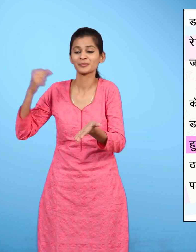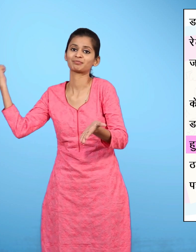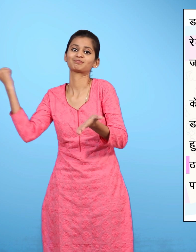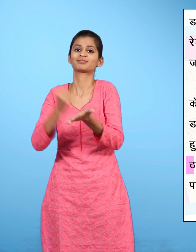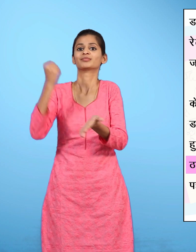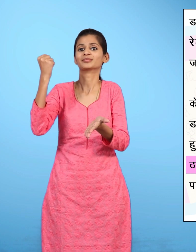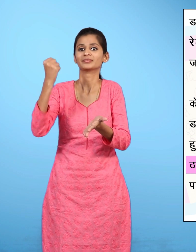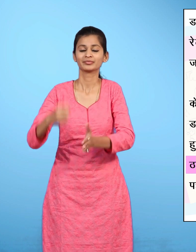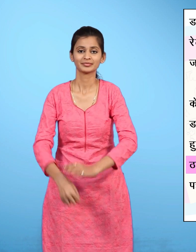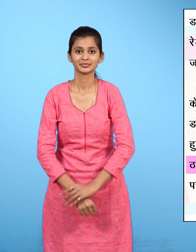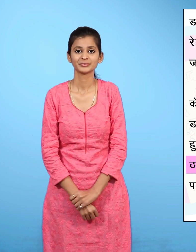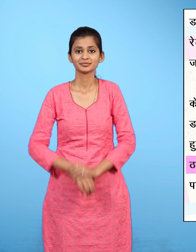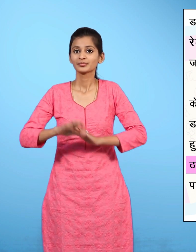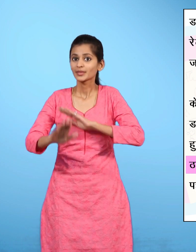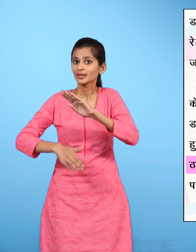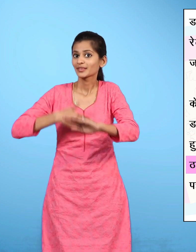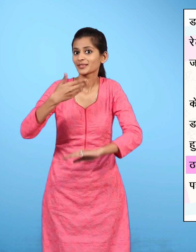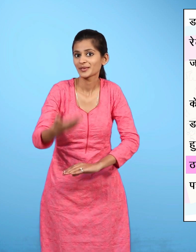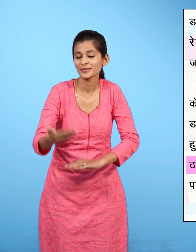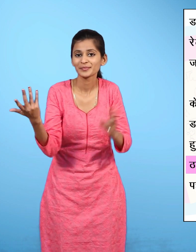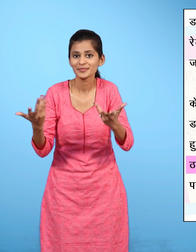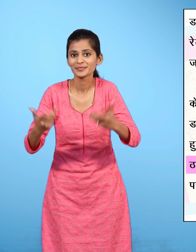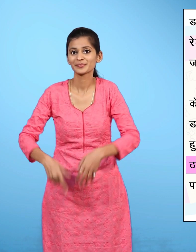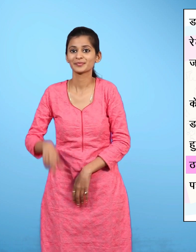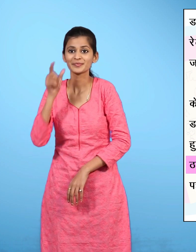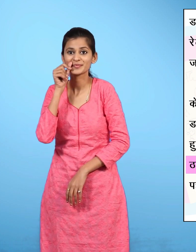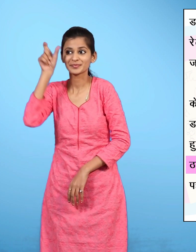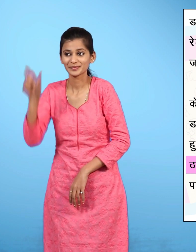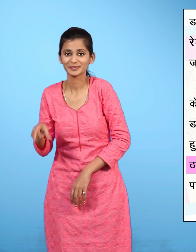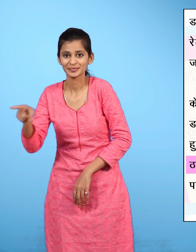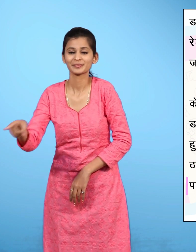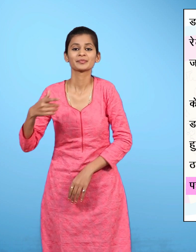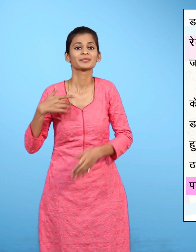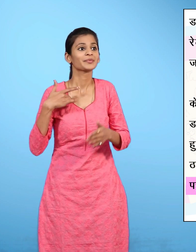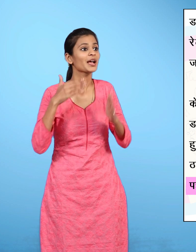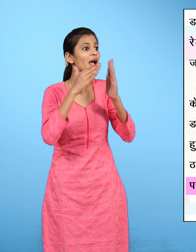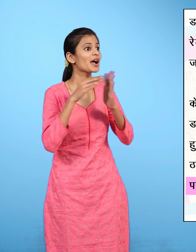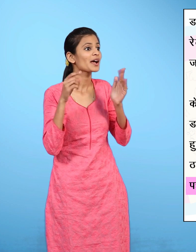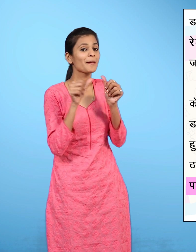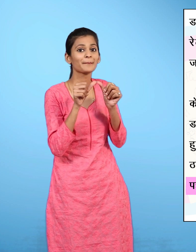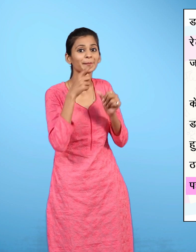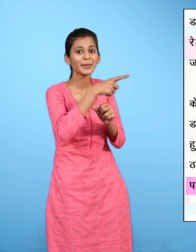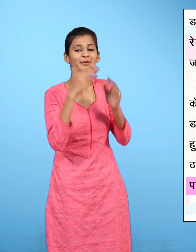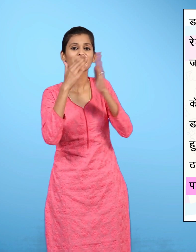लगा ठपा इसके बाद डाकिये ने मुझे पहुचा दिया एहमद के घर